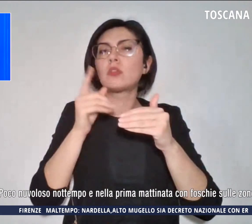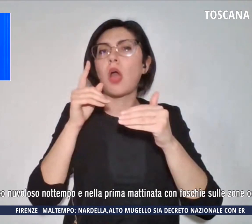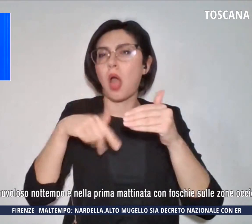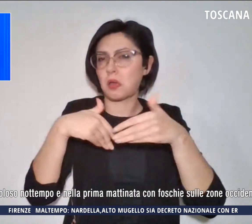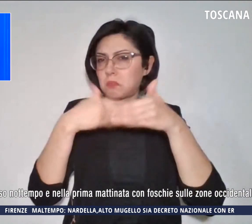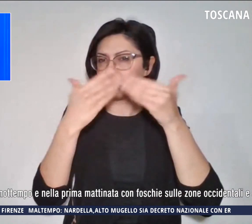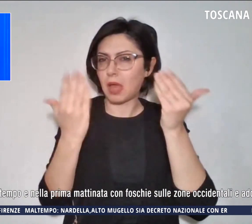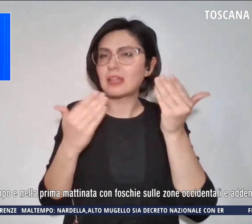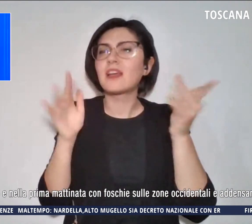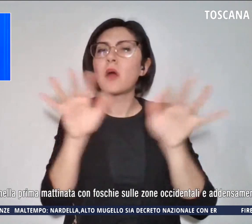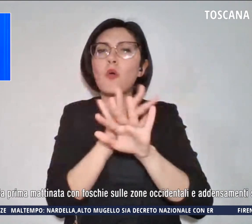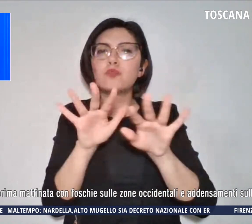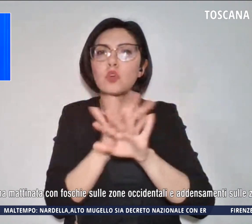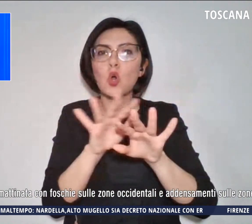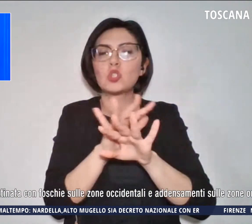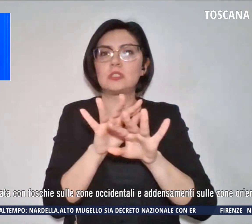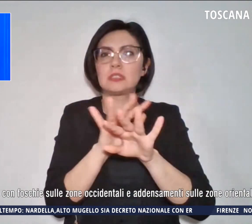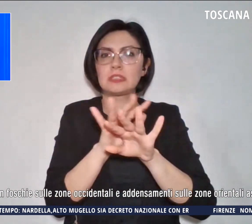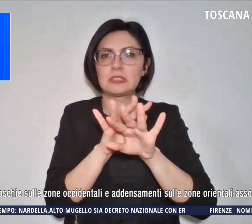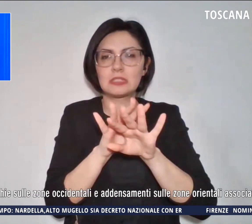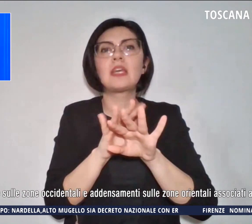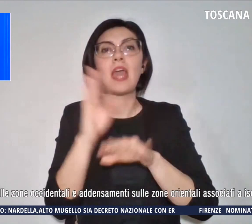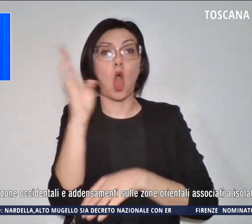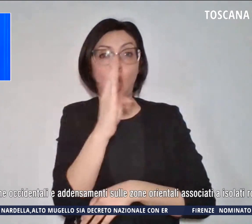foschie sulle zone più a ovest